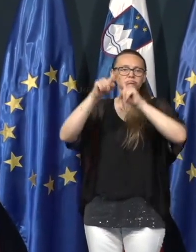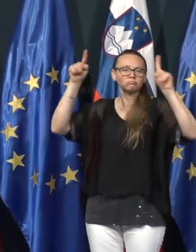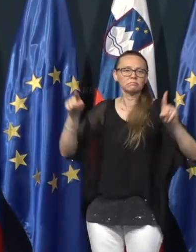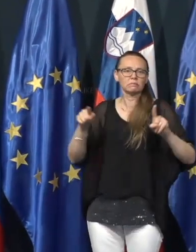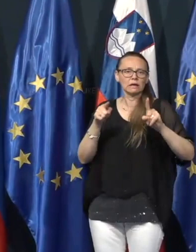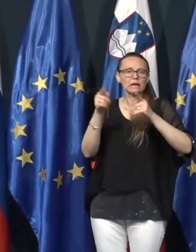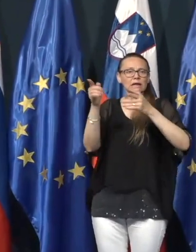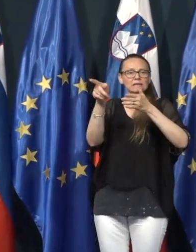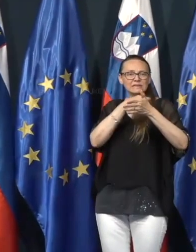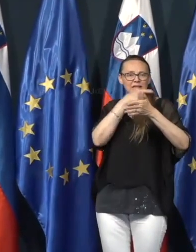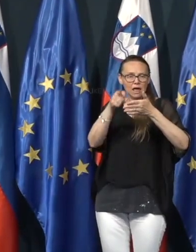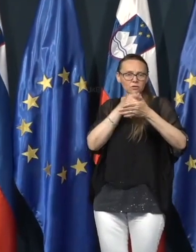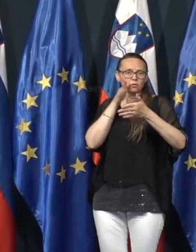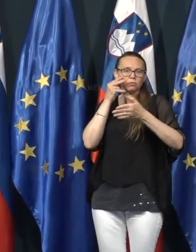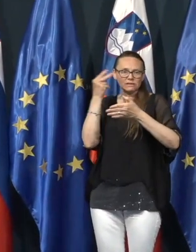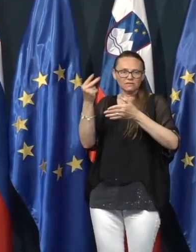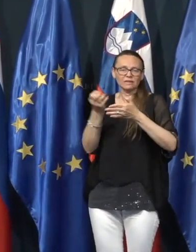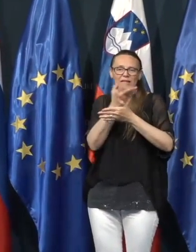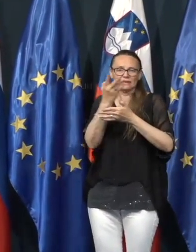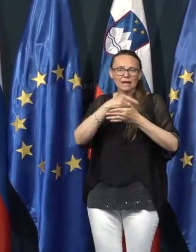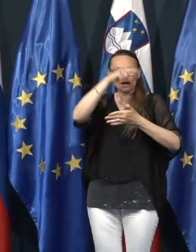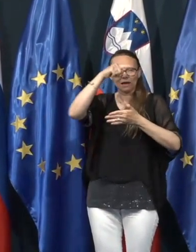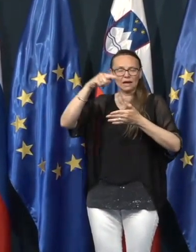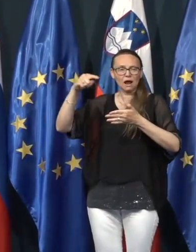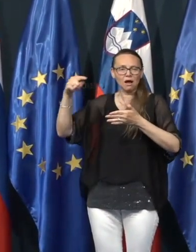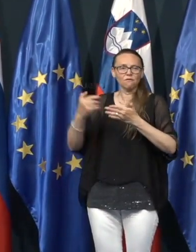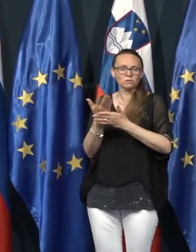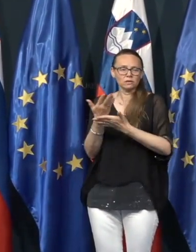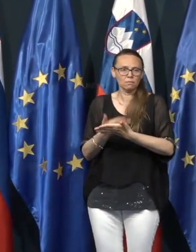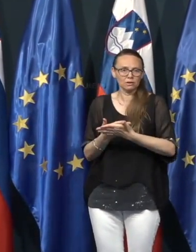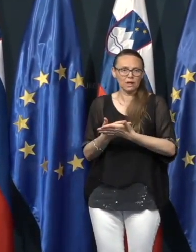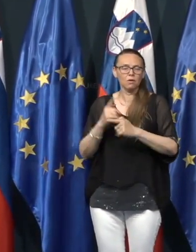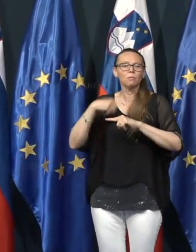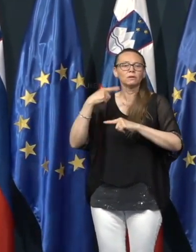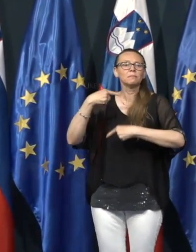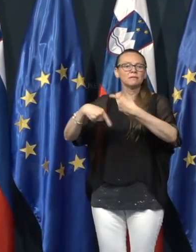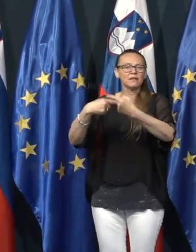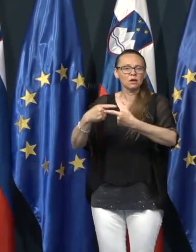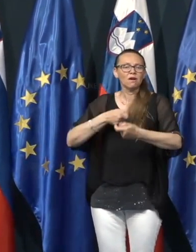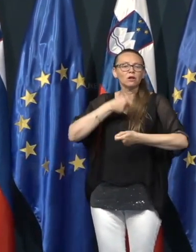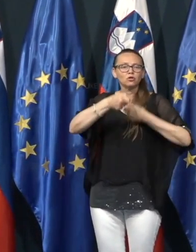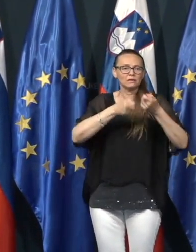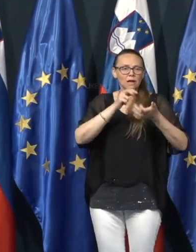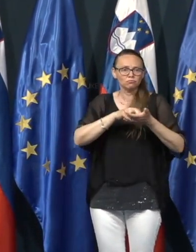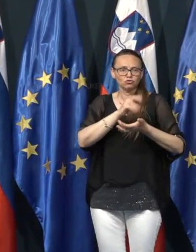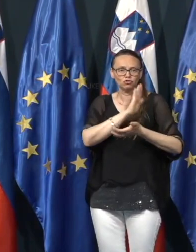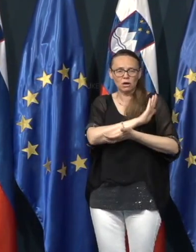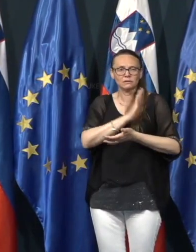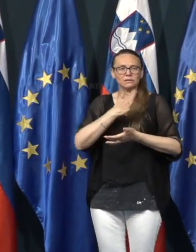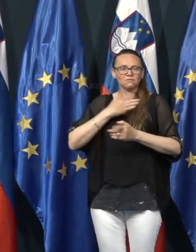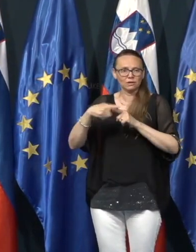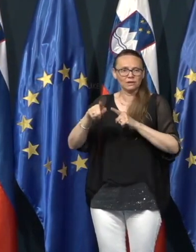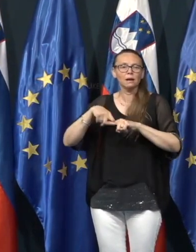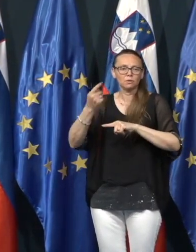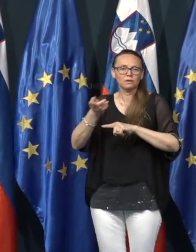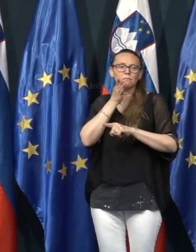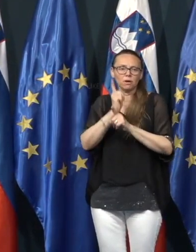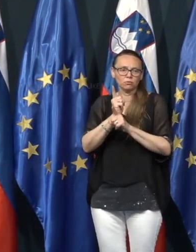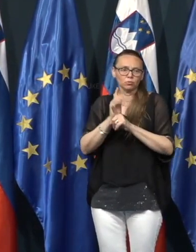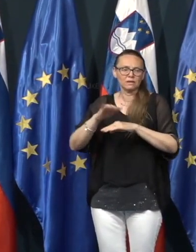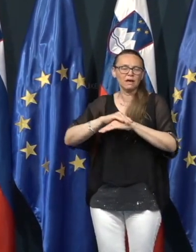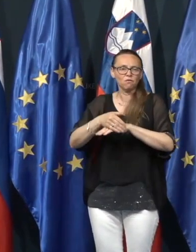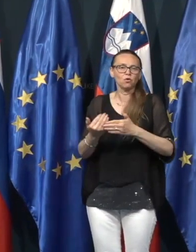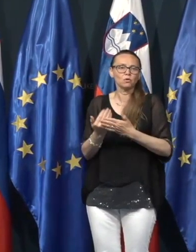grapov za podlago. Potem pa v nadaljevanju dodam še jaz svoj del in potem bova na voljo tudi za vsa